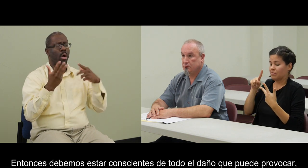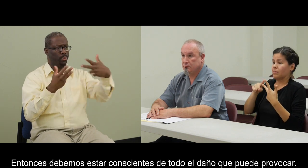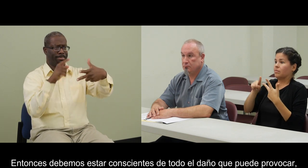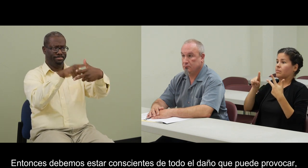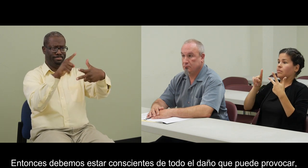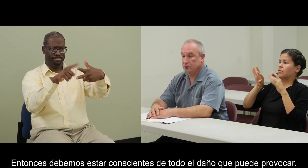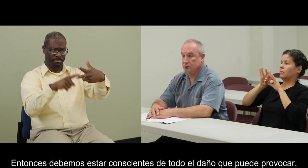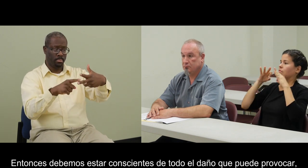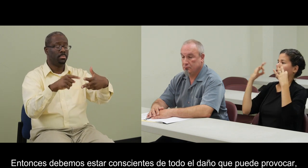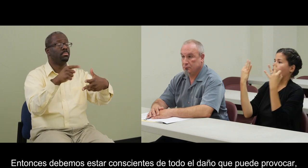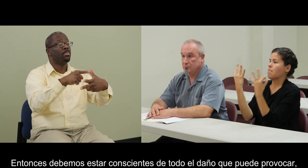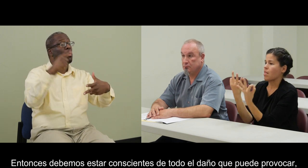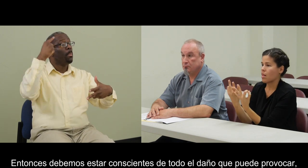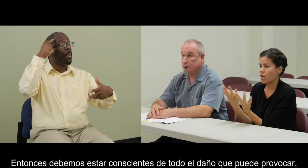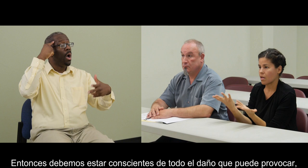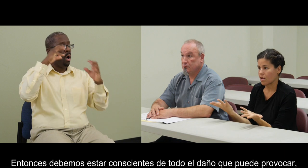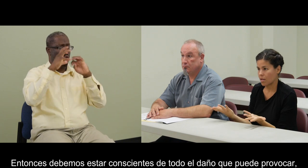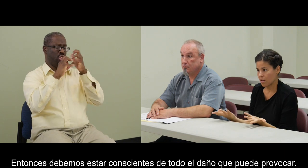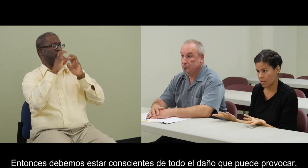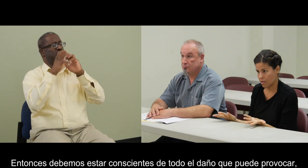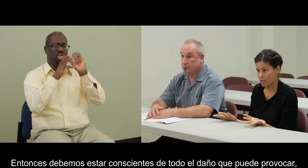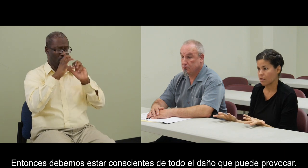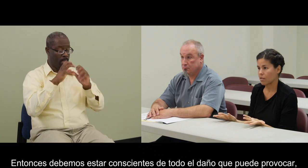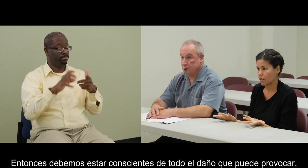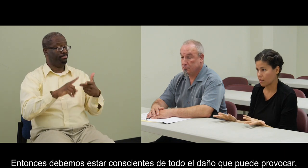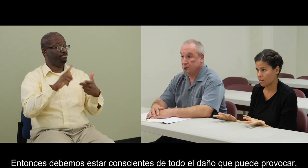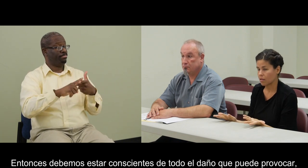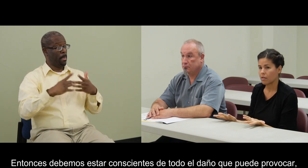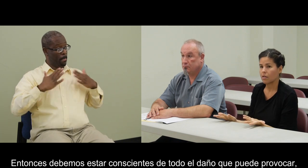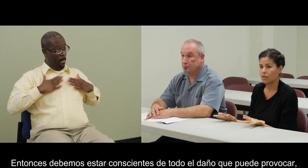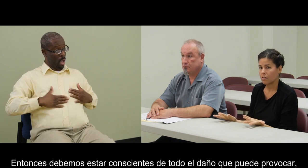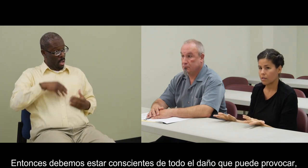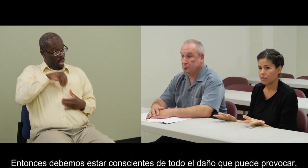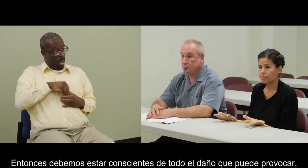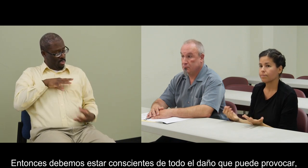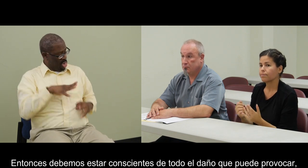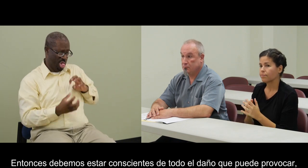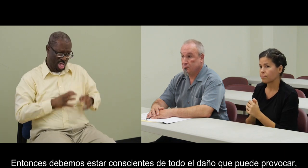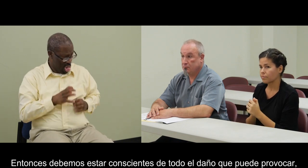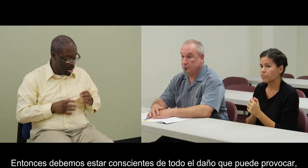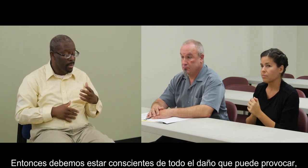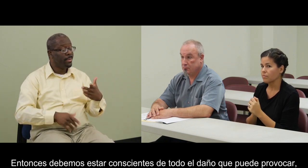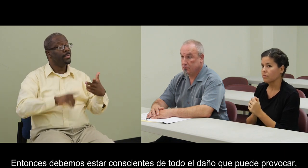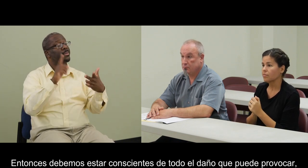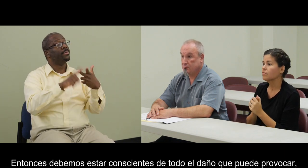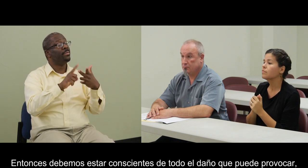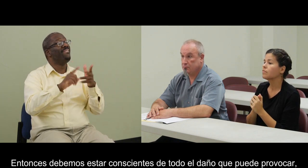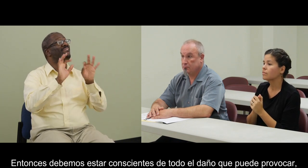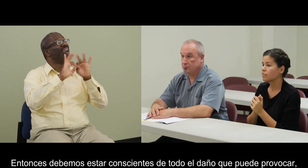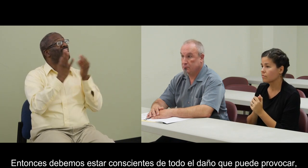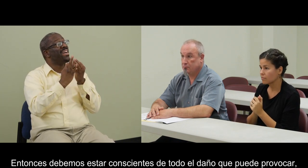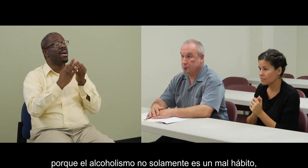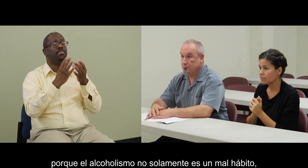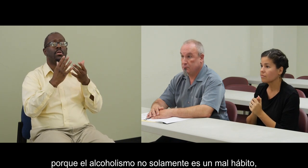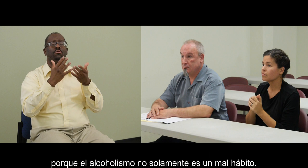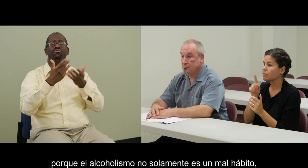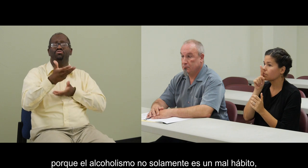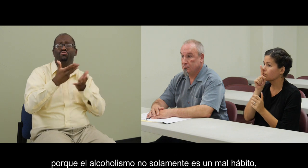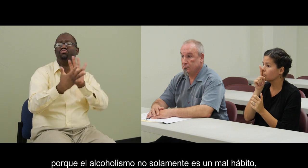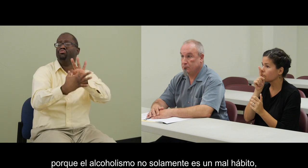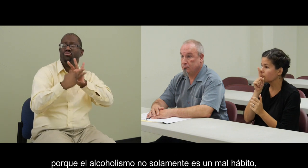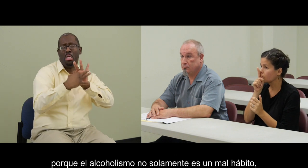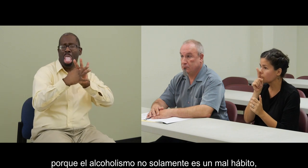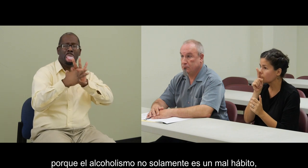Entonces, debemos estar conscientes de todo el daño que puede provocar.